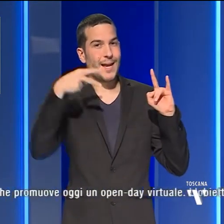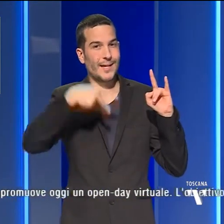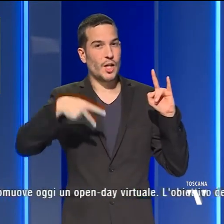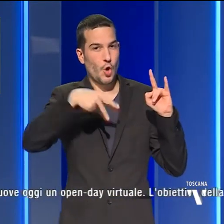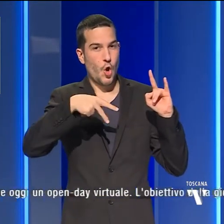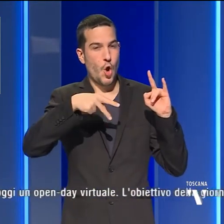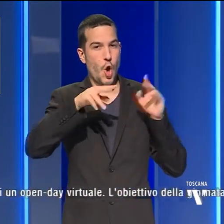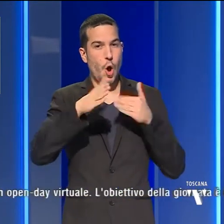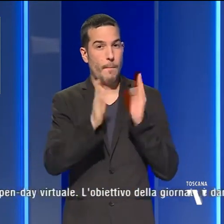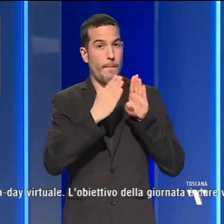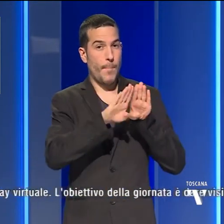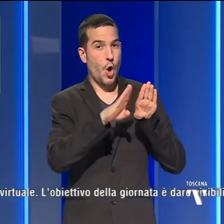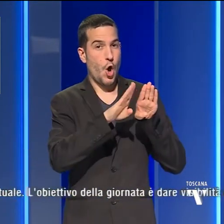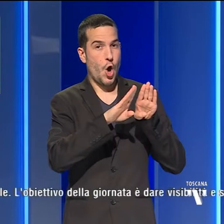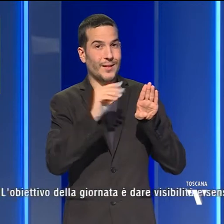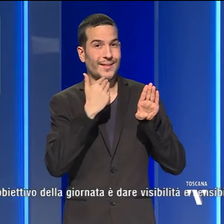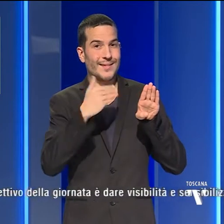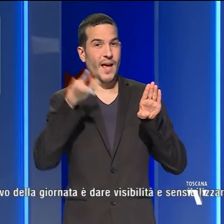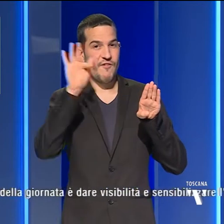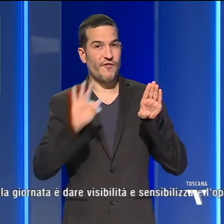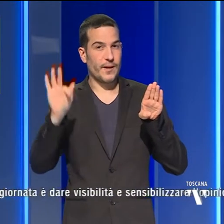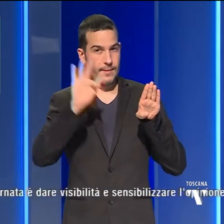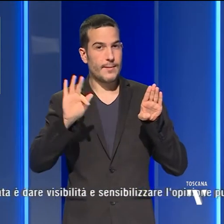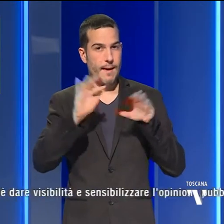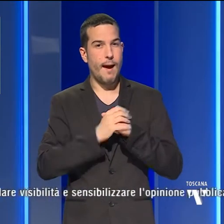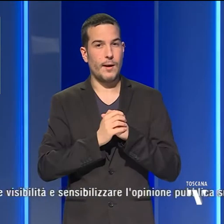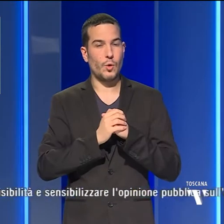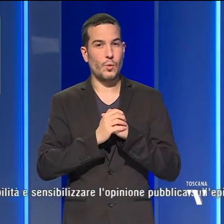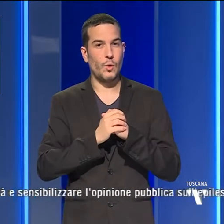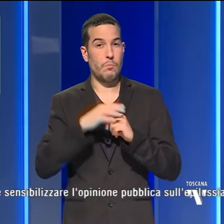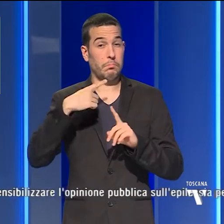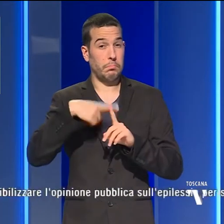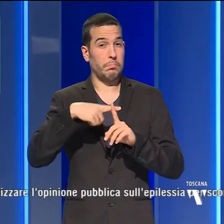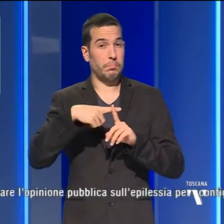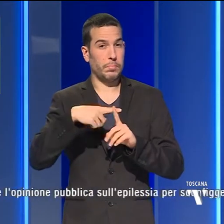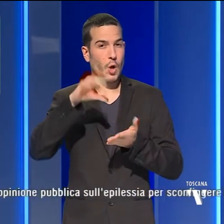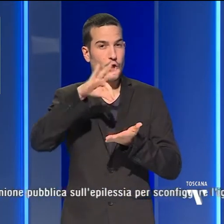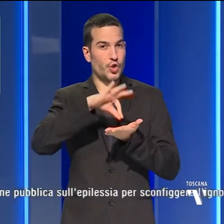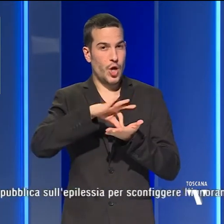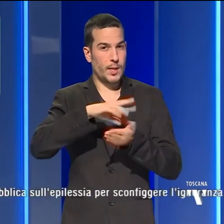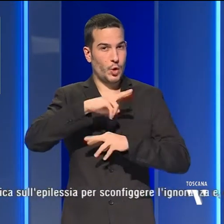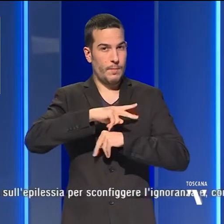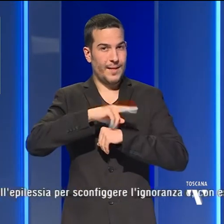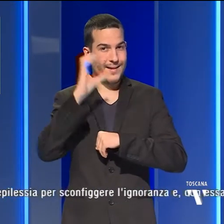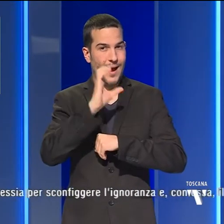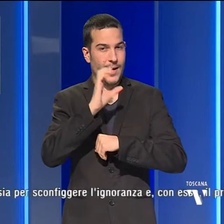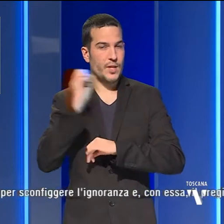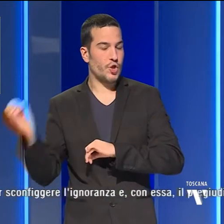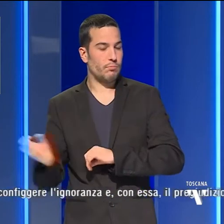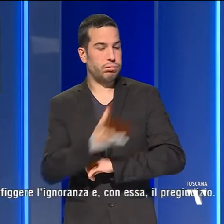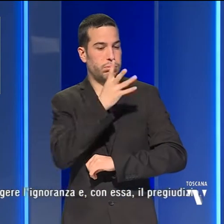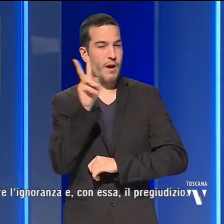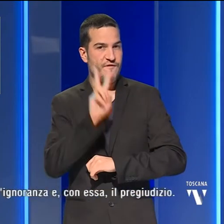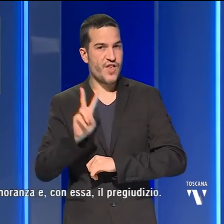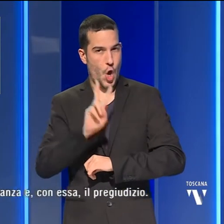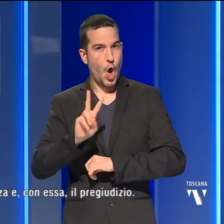Frediano. Di viola si tingerà anche il centro epilessia di Careggi che promuove oggi